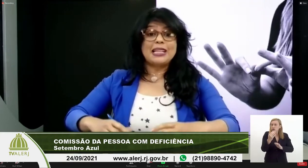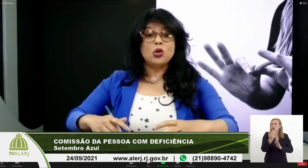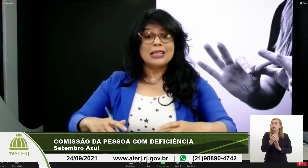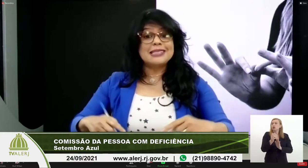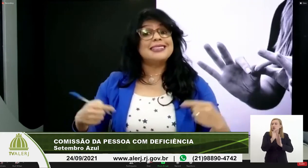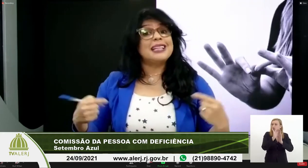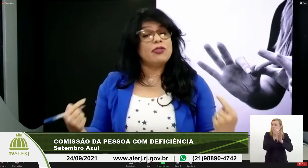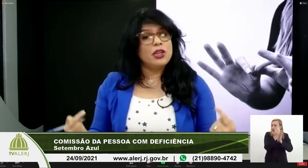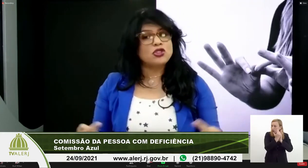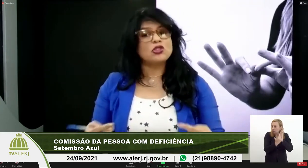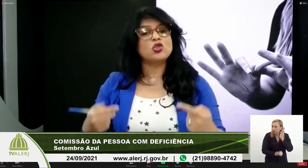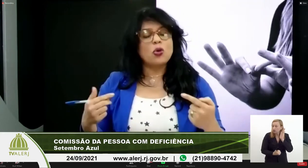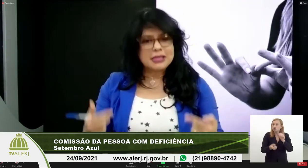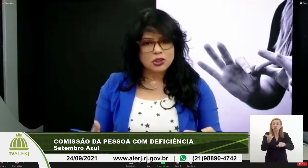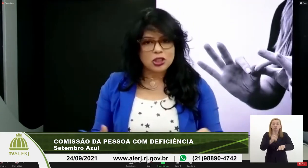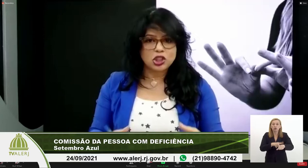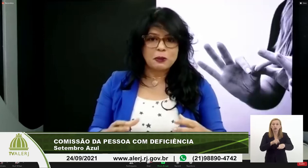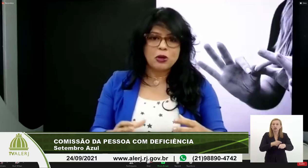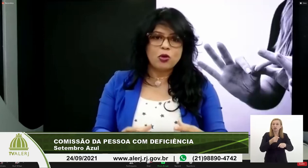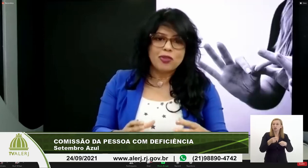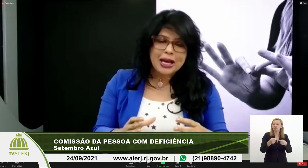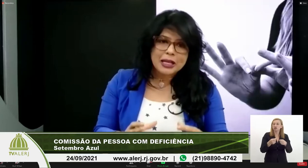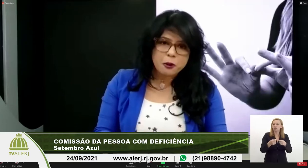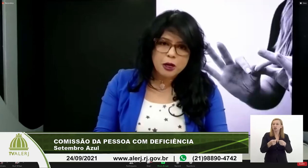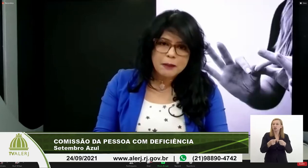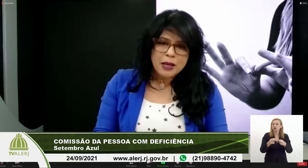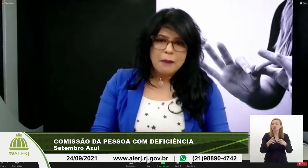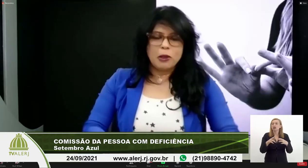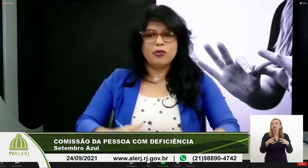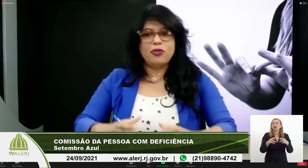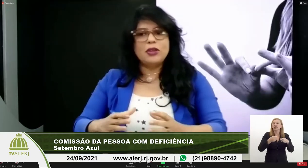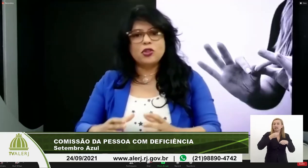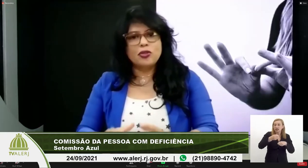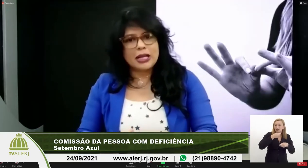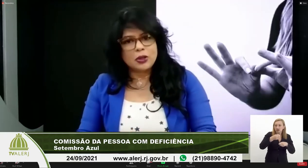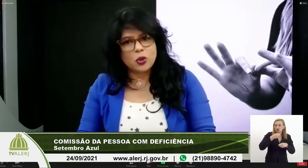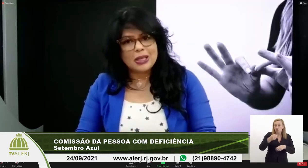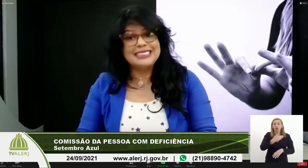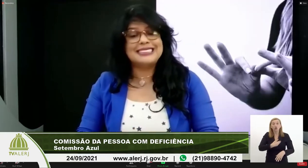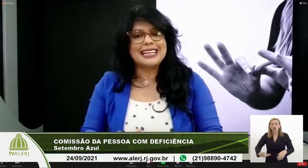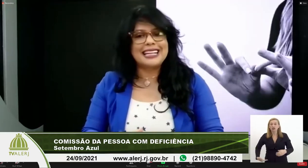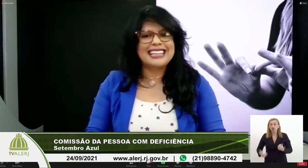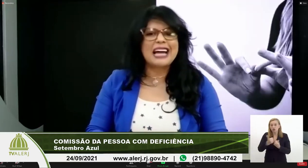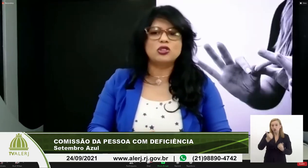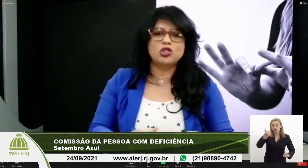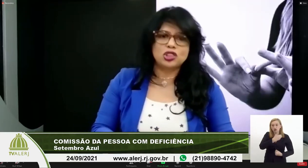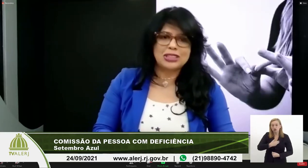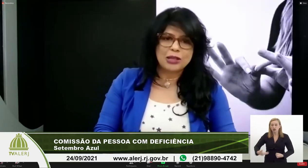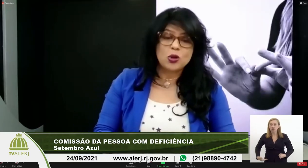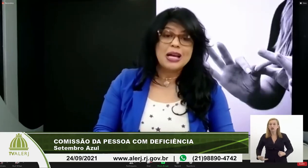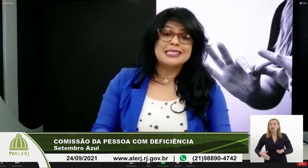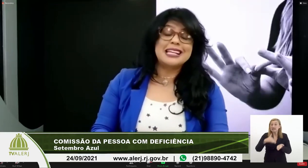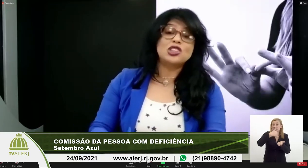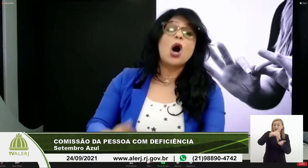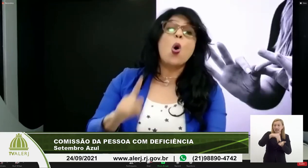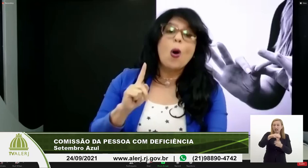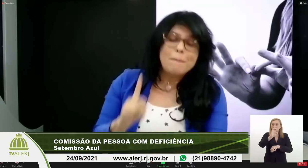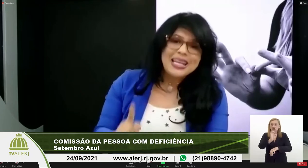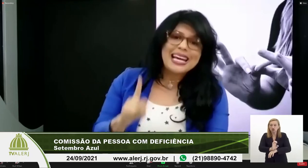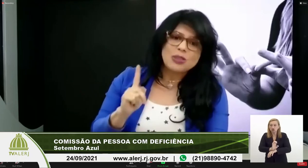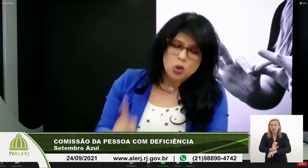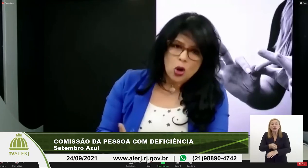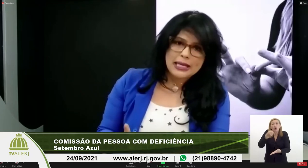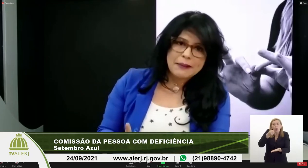para que durante as entrevistas concedidas pelo governador, pelo vice-governador e secretários de Estado, seja